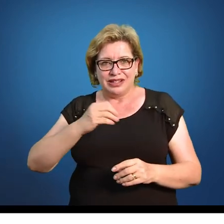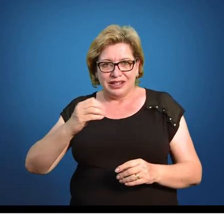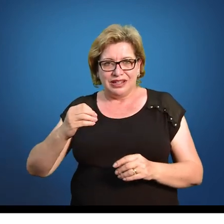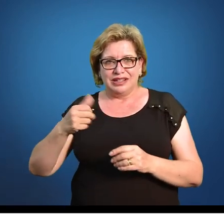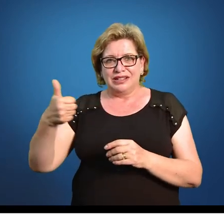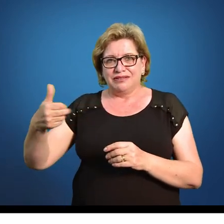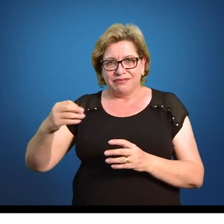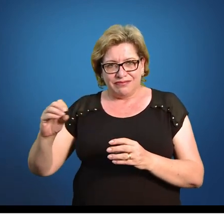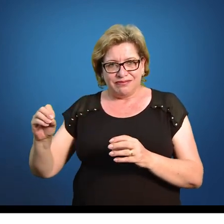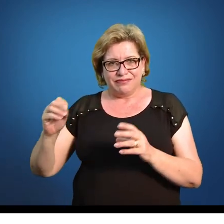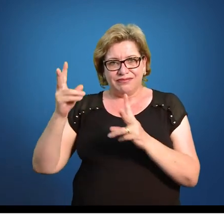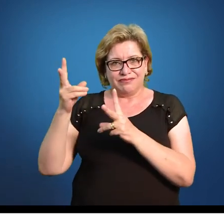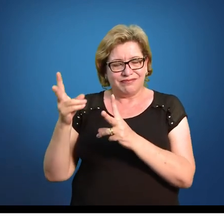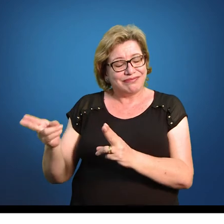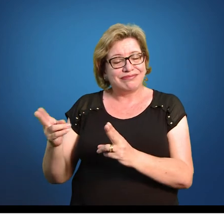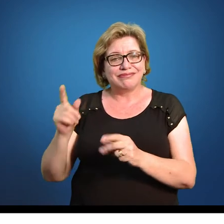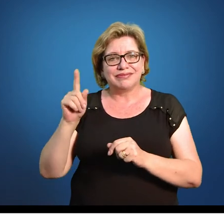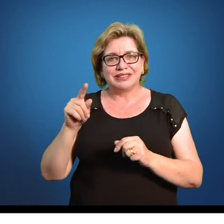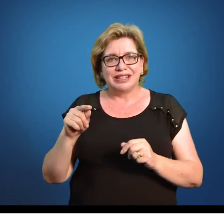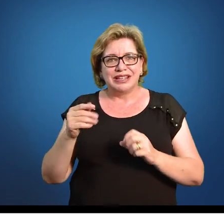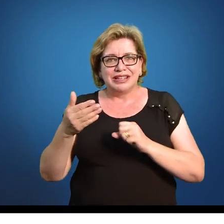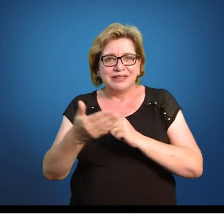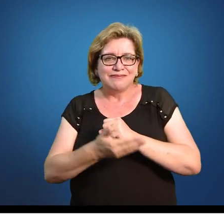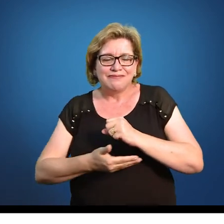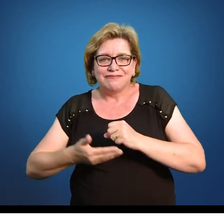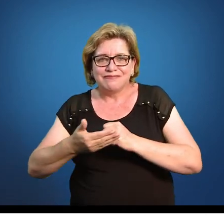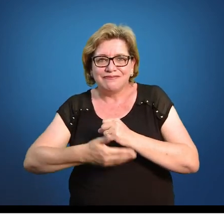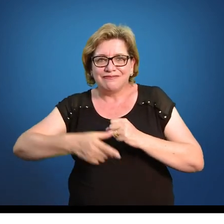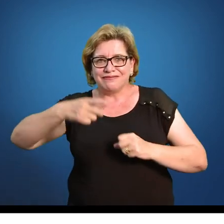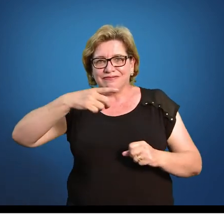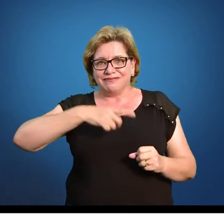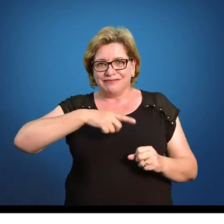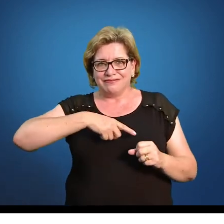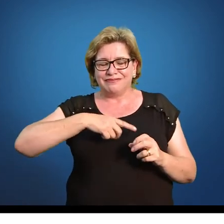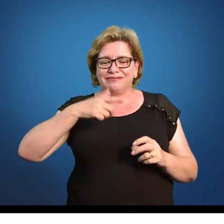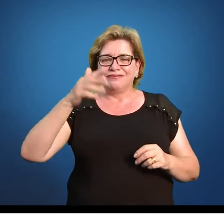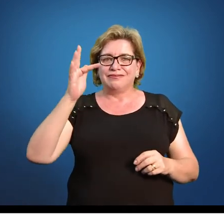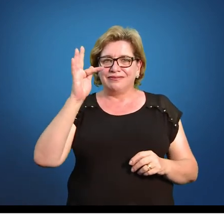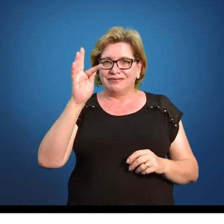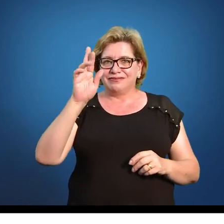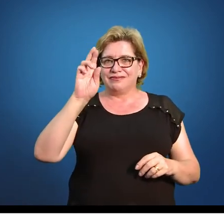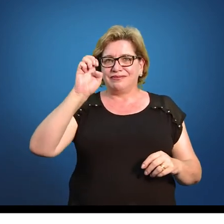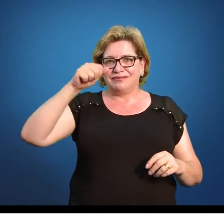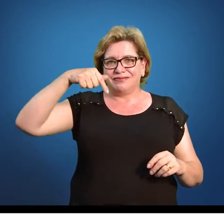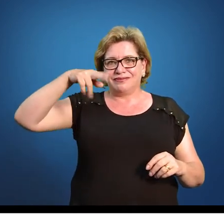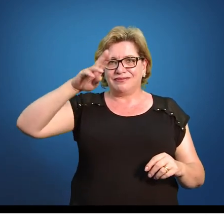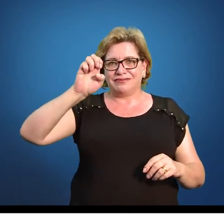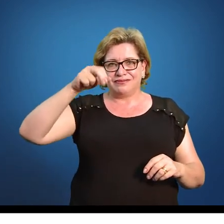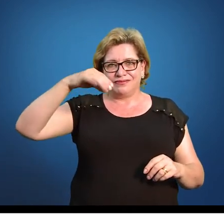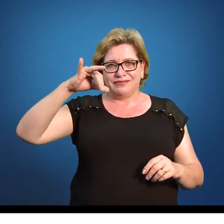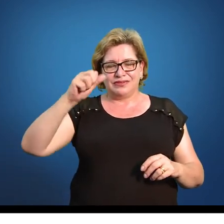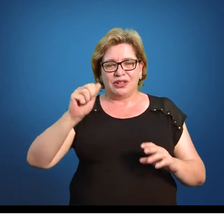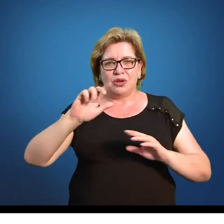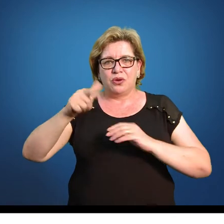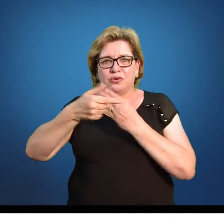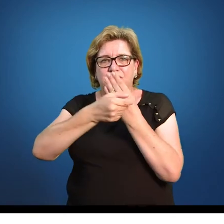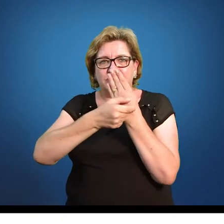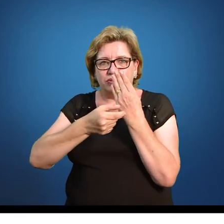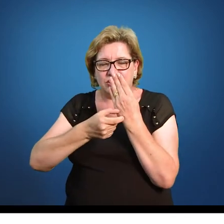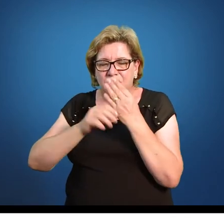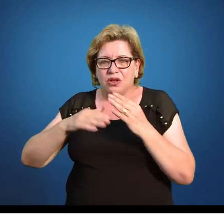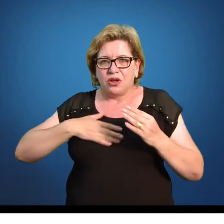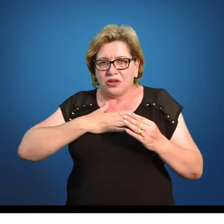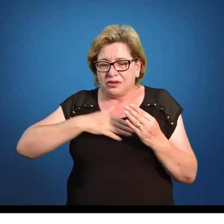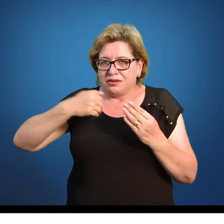completou. Basicamente, você tem estas frequências. Alguns outros autores gostam de colocar mais frequências.